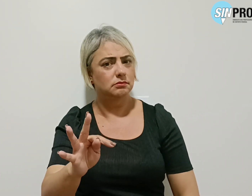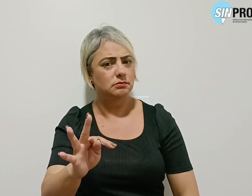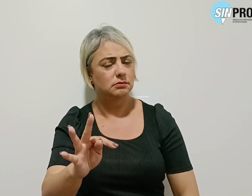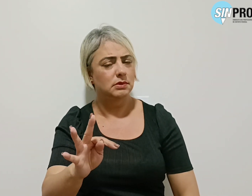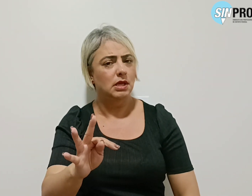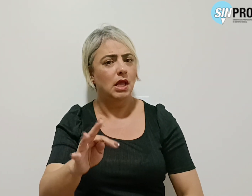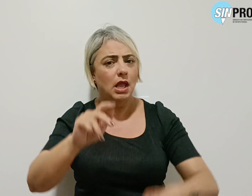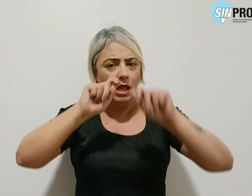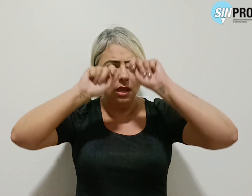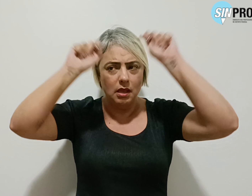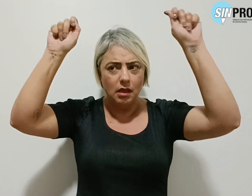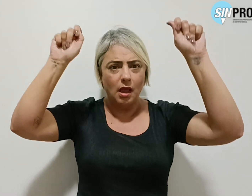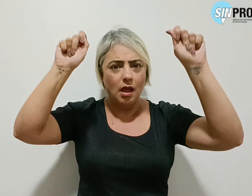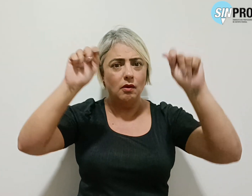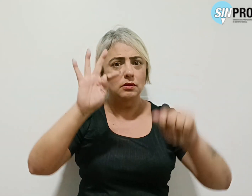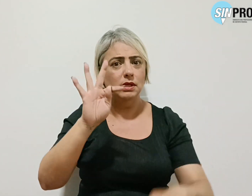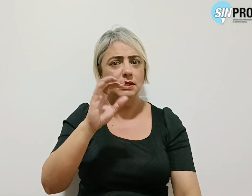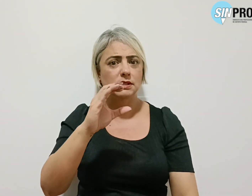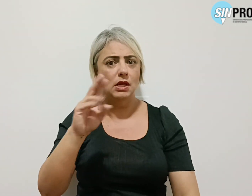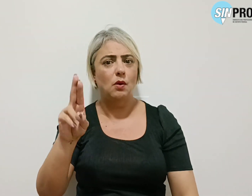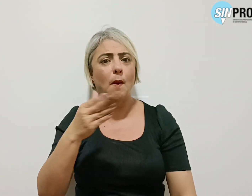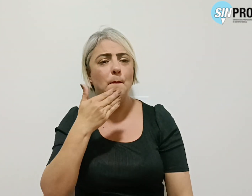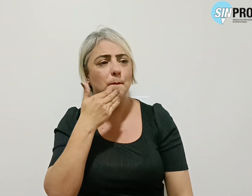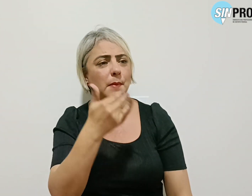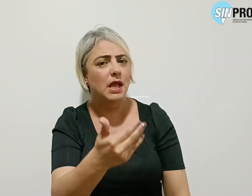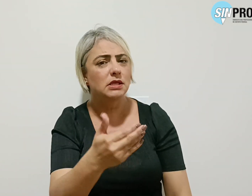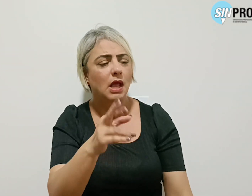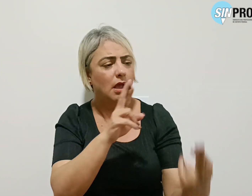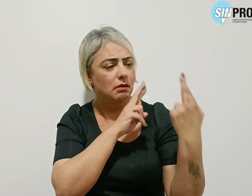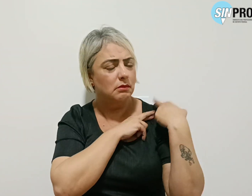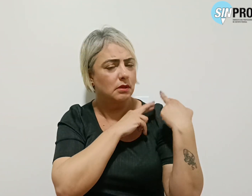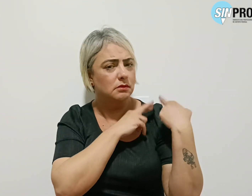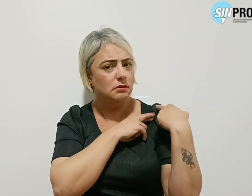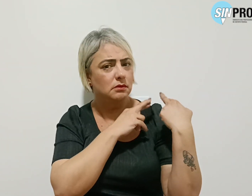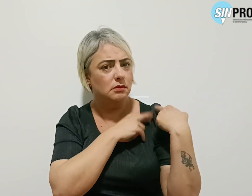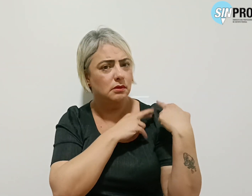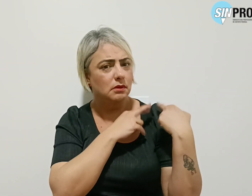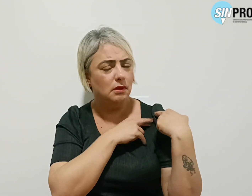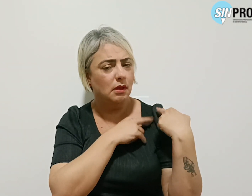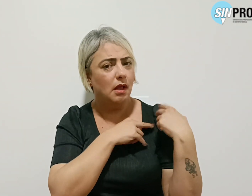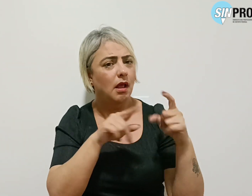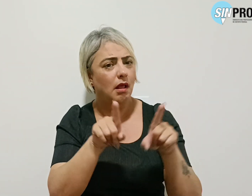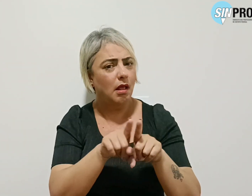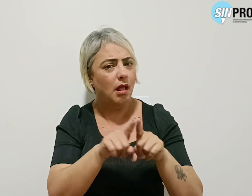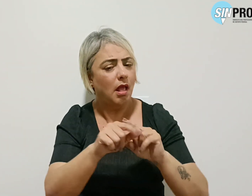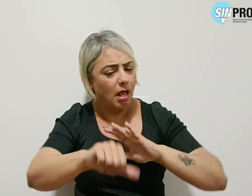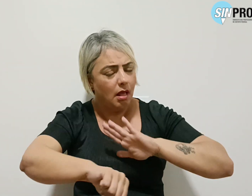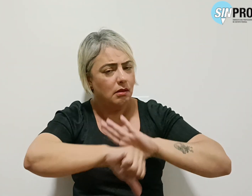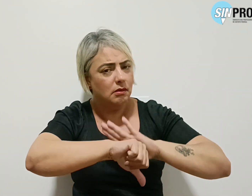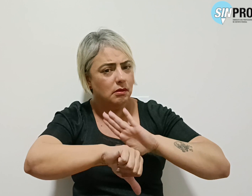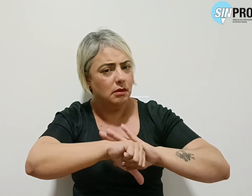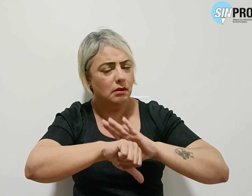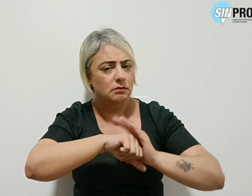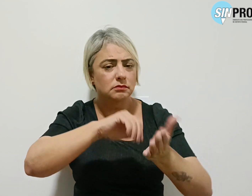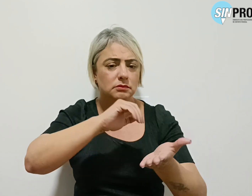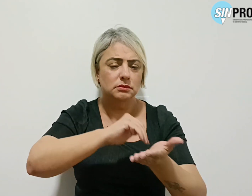ao Tribunal de Contas pedir responsabilização, inclusive criminal, da Secretária de